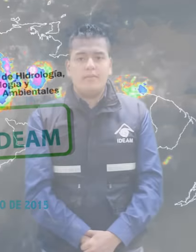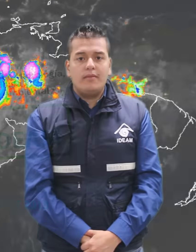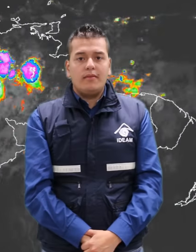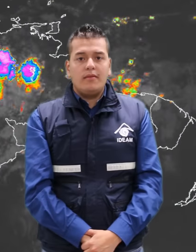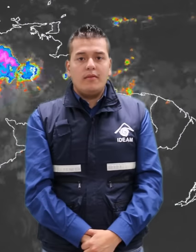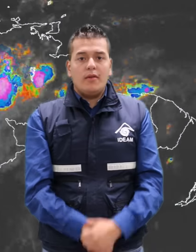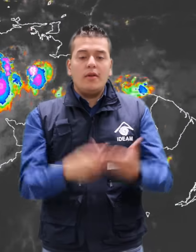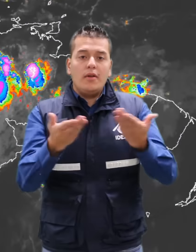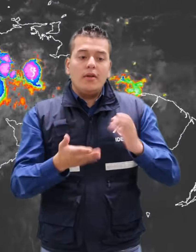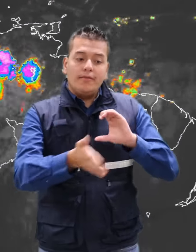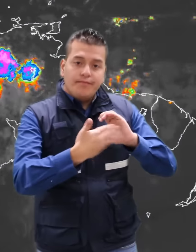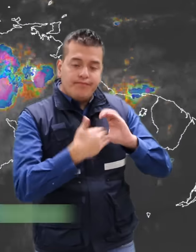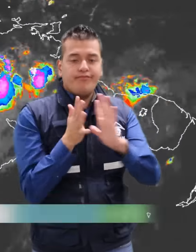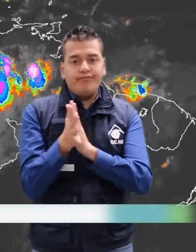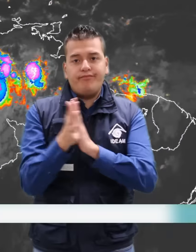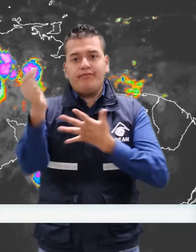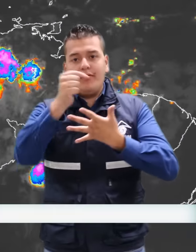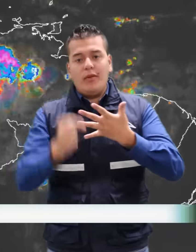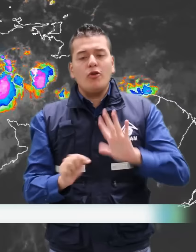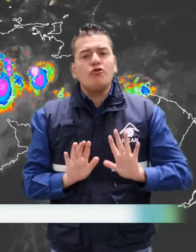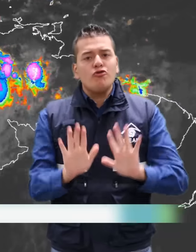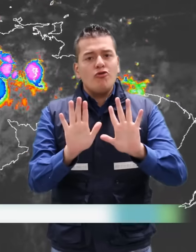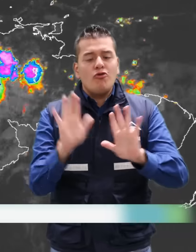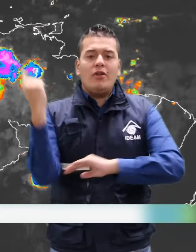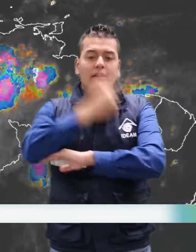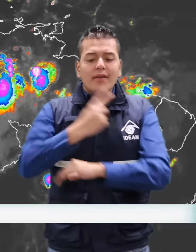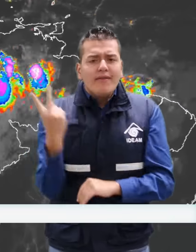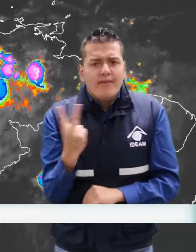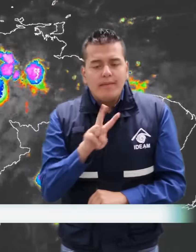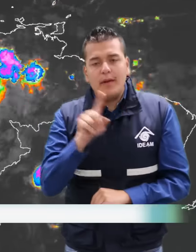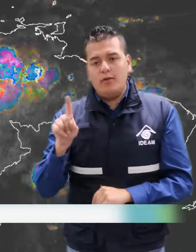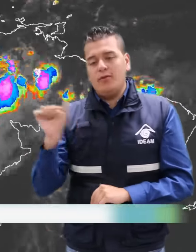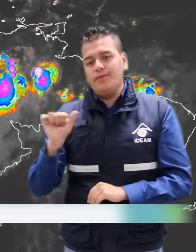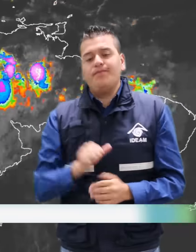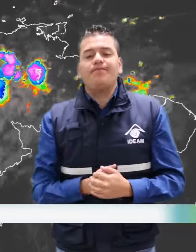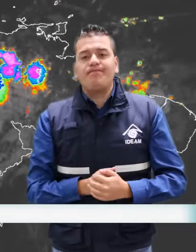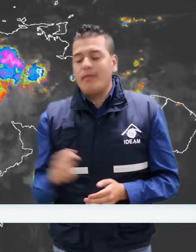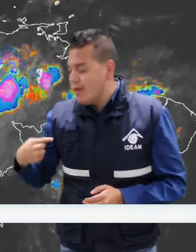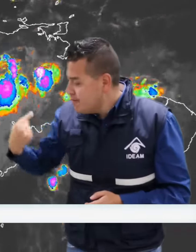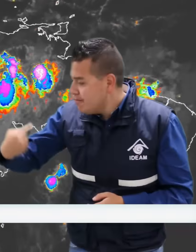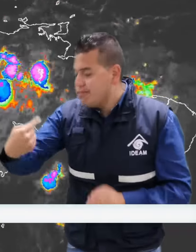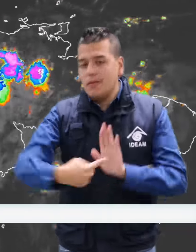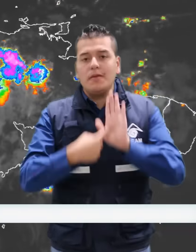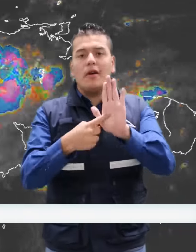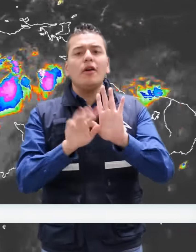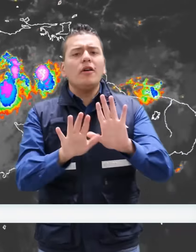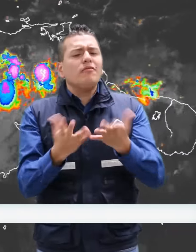Bienvenidos al pronóstico del estado del tiempo para el día viernes 21 de agosto. Durante las últimas horas ha predominado cielo